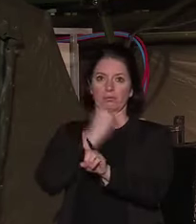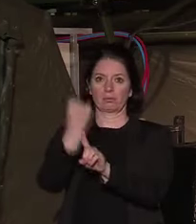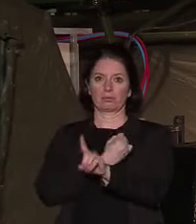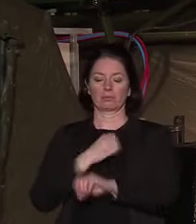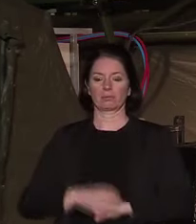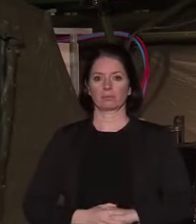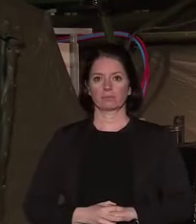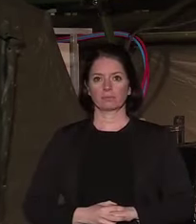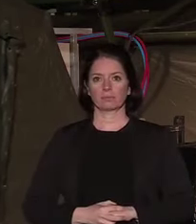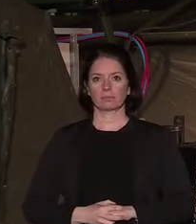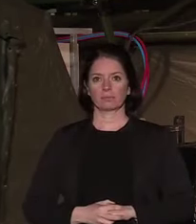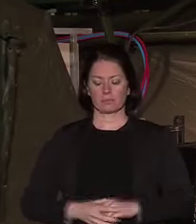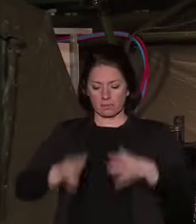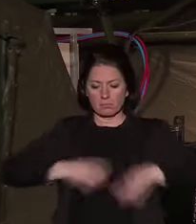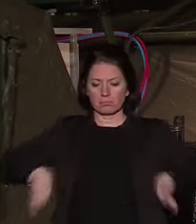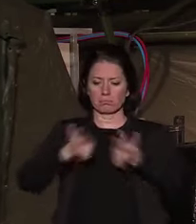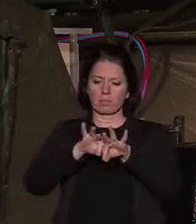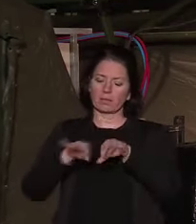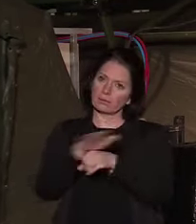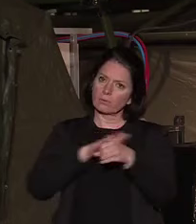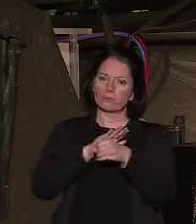La nation toute entière est mobilisée.